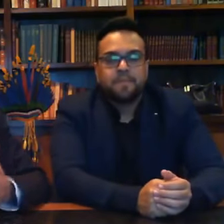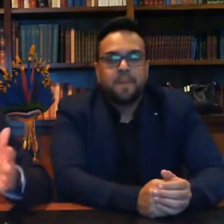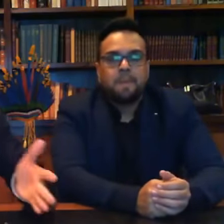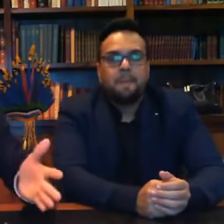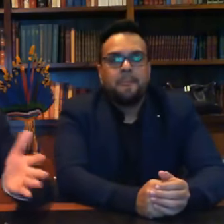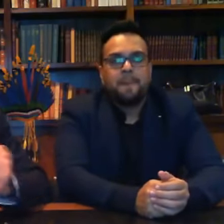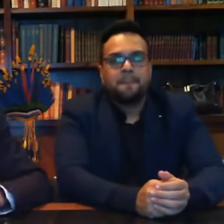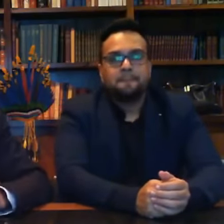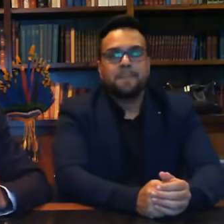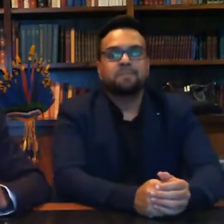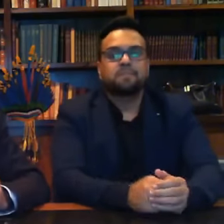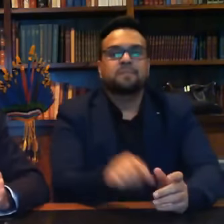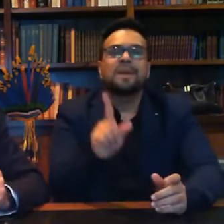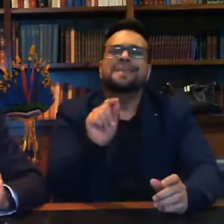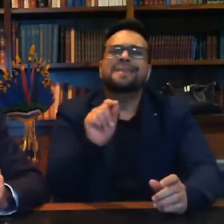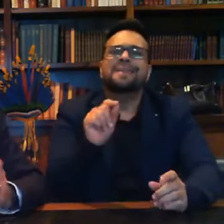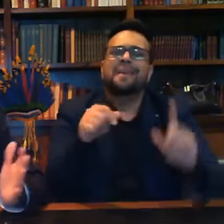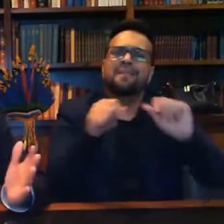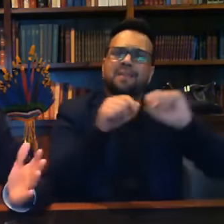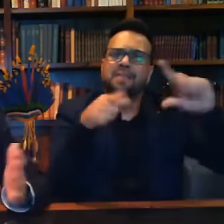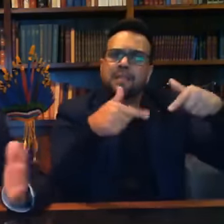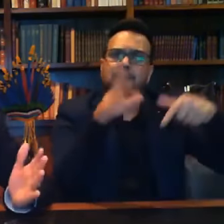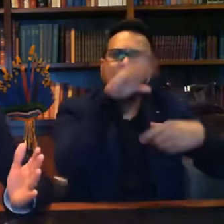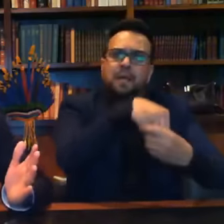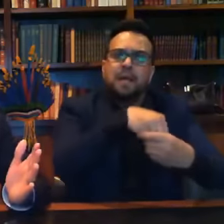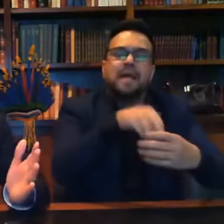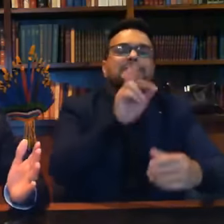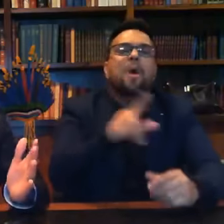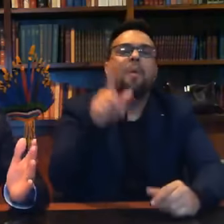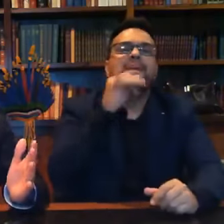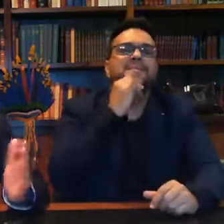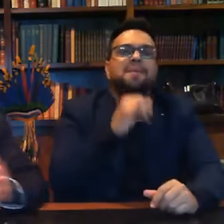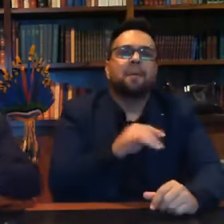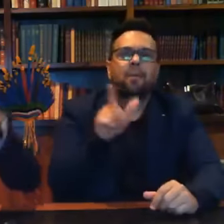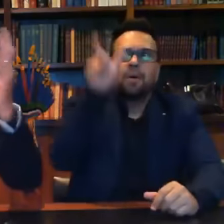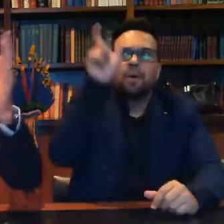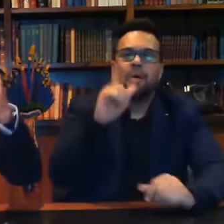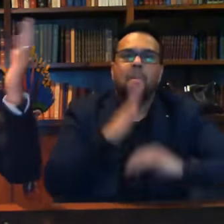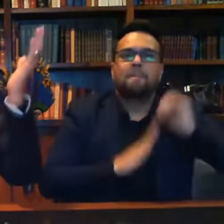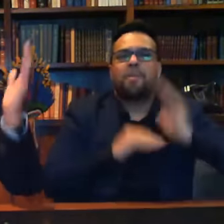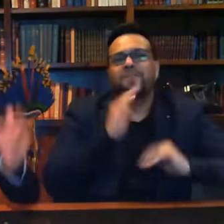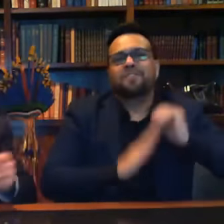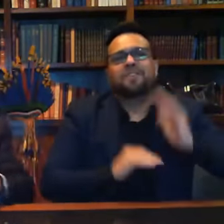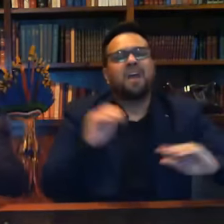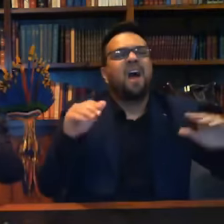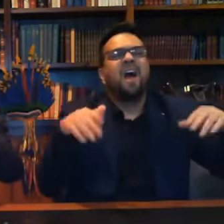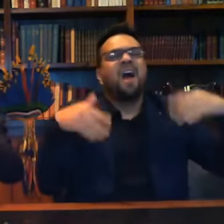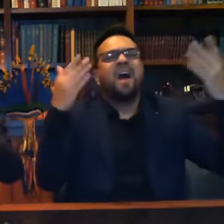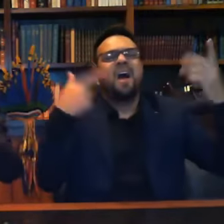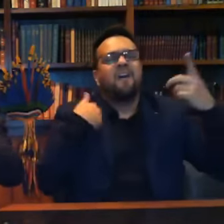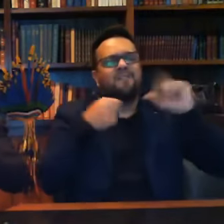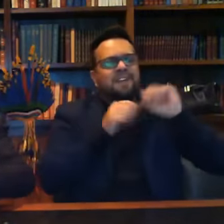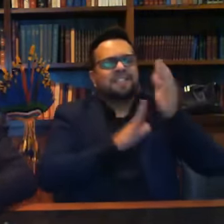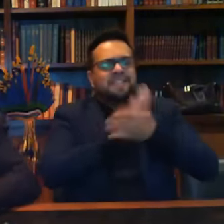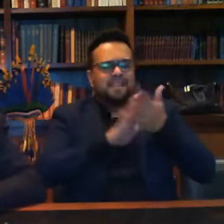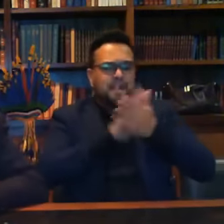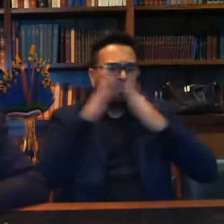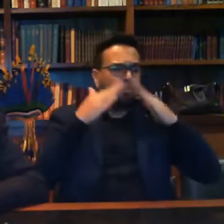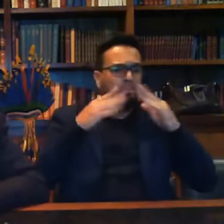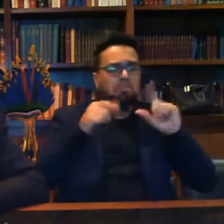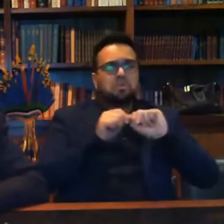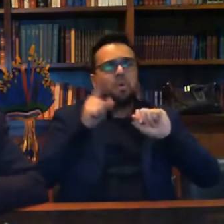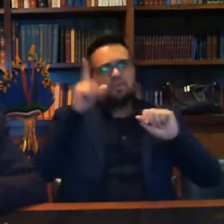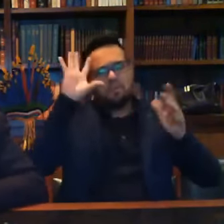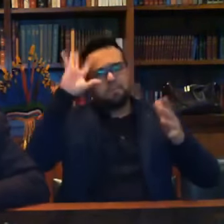Quem estava fazendo esse trabalho lá dentro, ele não é o hack turista, que resolveu, ah, não tenho o que fazer, vou ficar em casa aqui passeando dentro